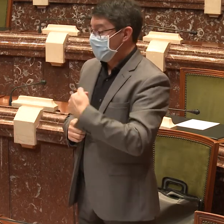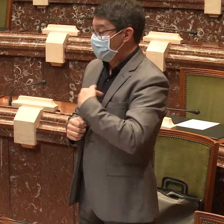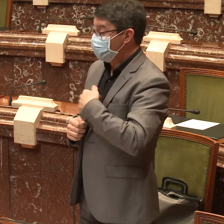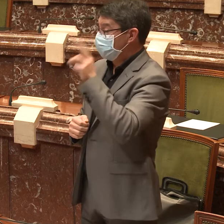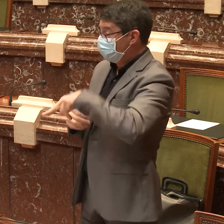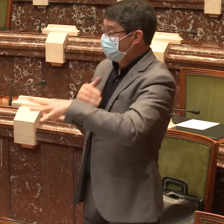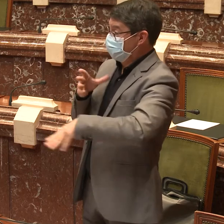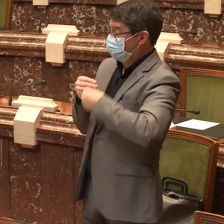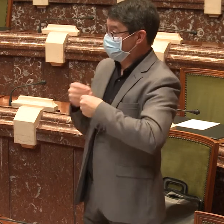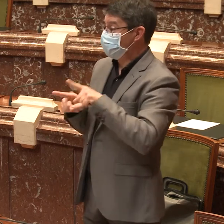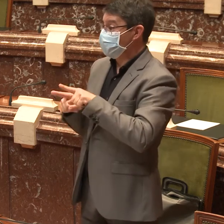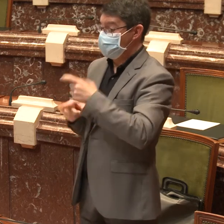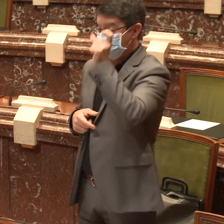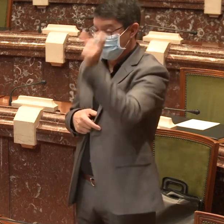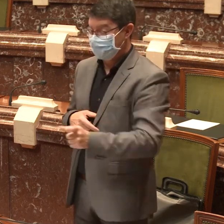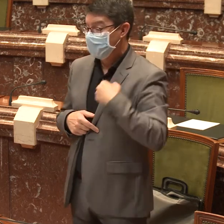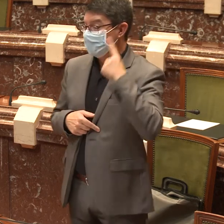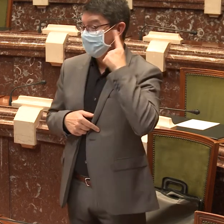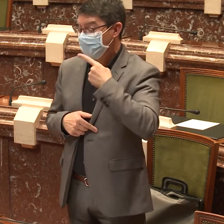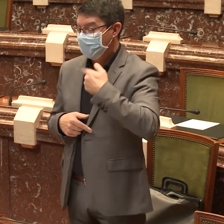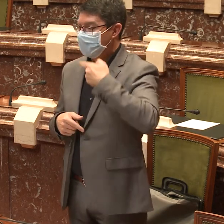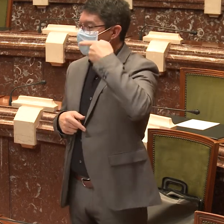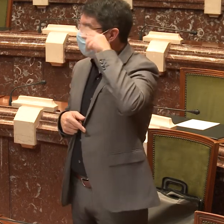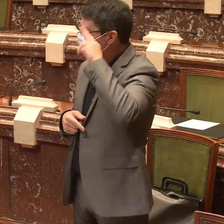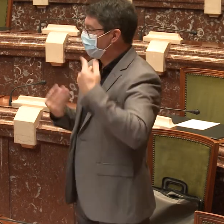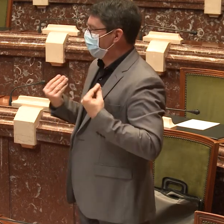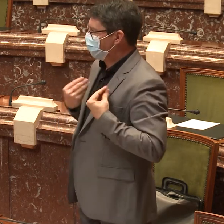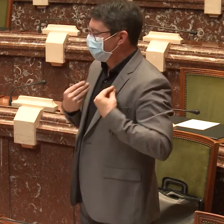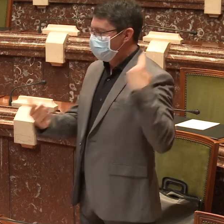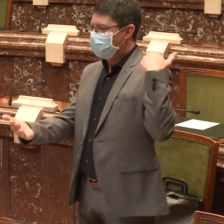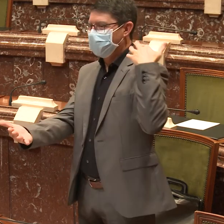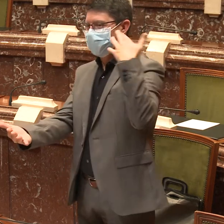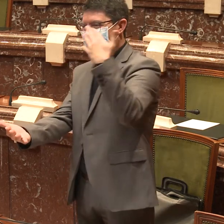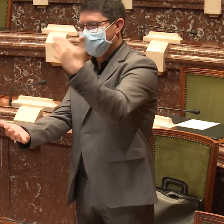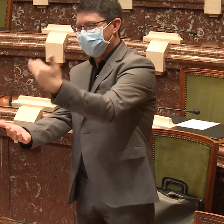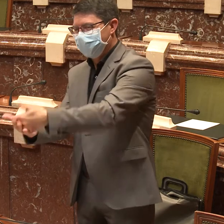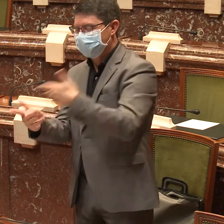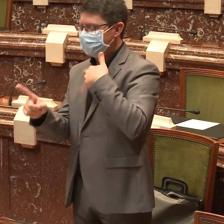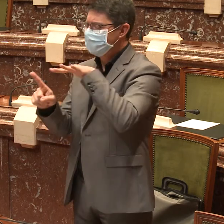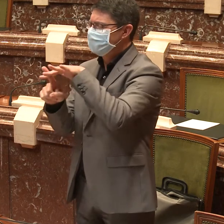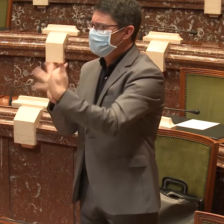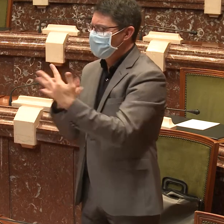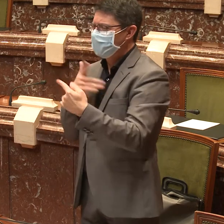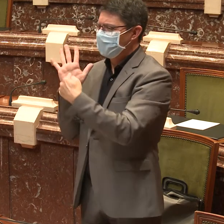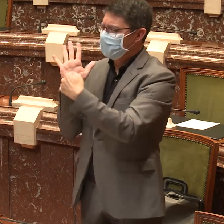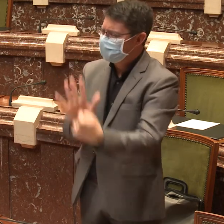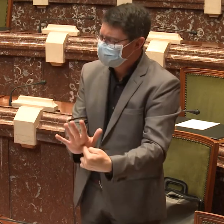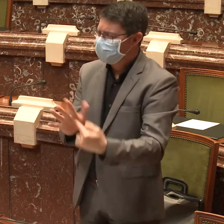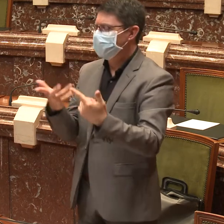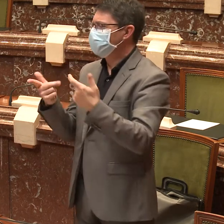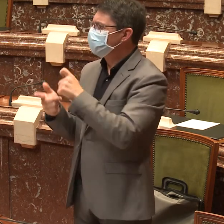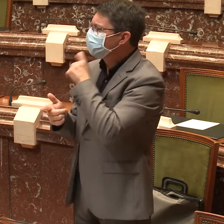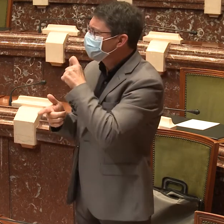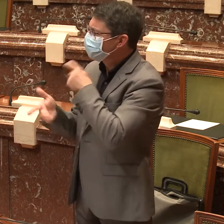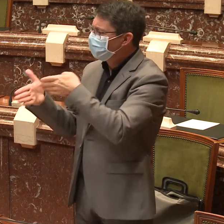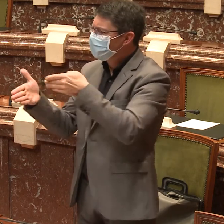Asisto a toda comparecencia como representante del movimiento asociativo de personas sordas, pero también como persona sorda que, a lo largo de mi vida, vengo sufriendo situaciones